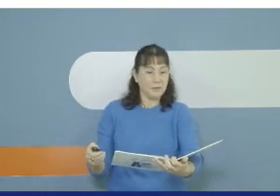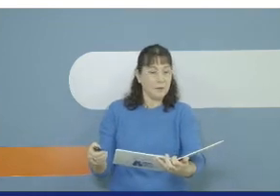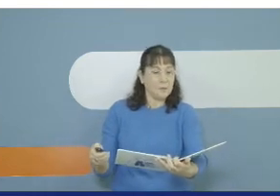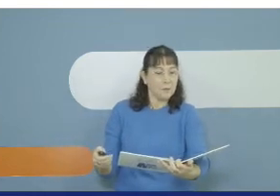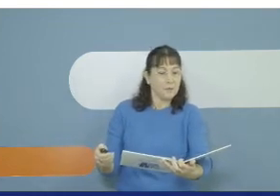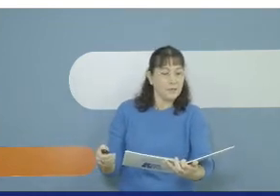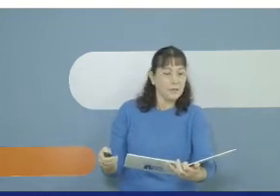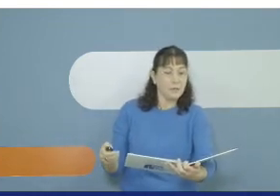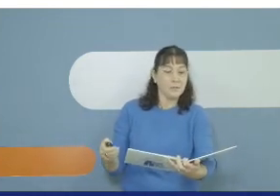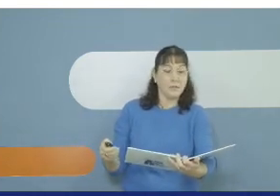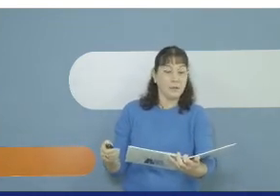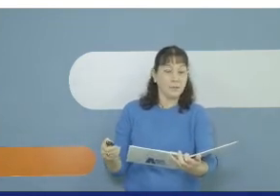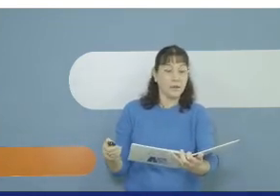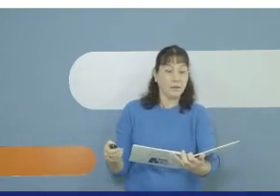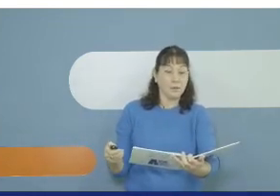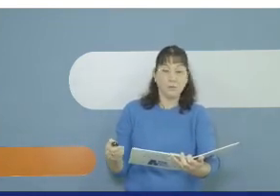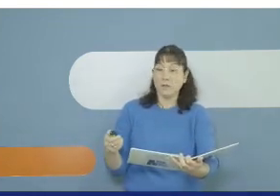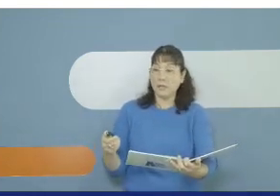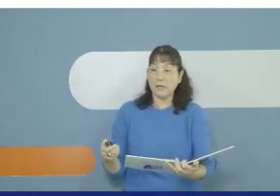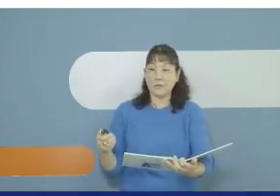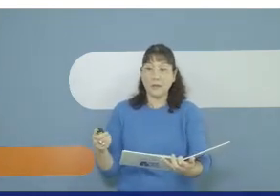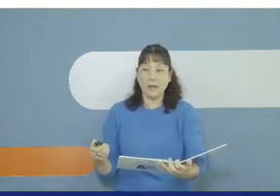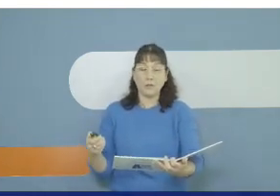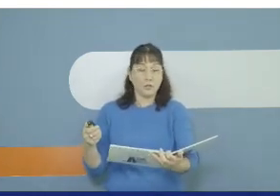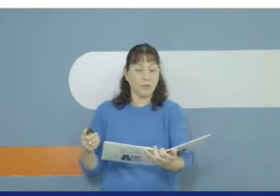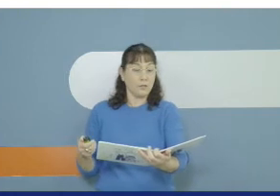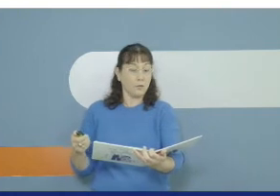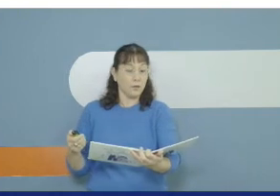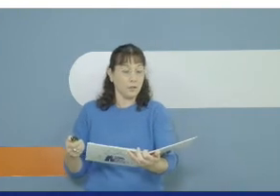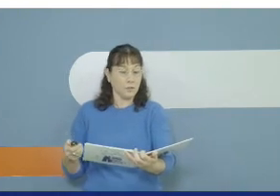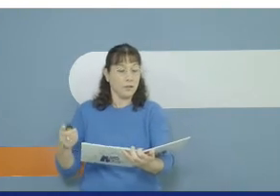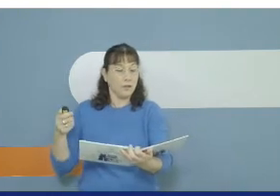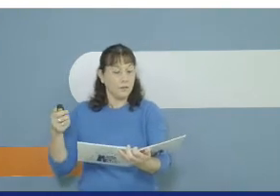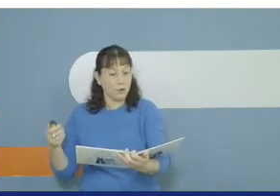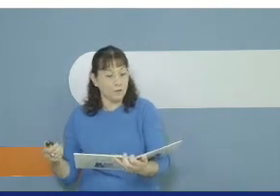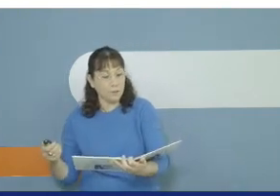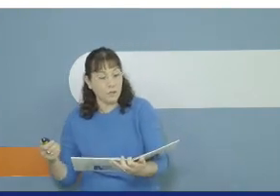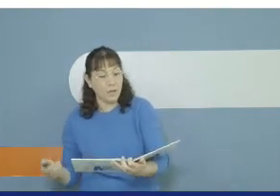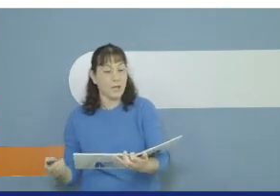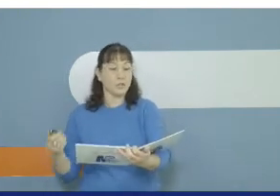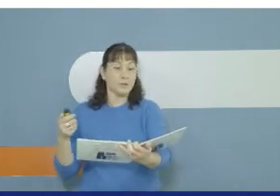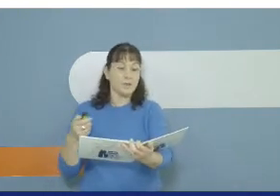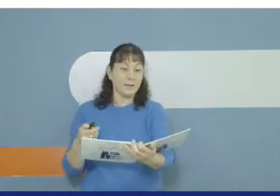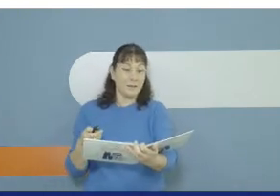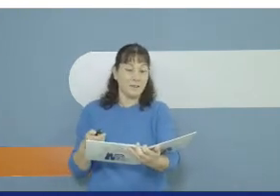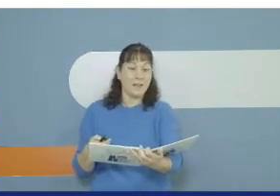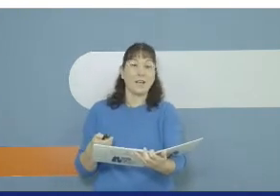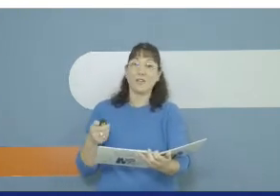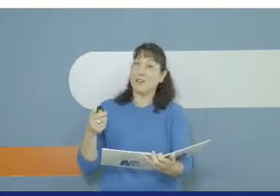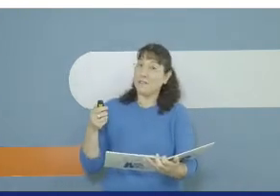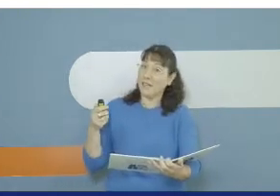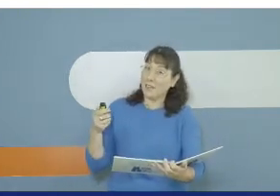מי מטייל בשדה בן הרים? ילד אחד שאינכם מכירים? וקובע מיקש עם סרט